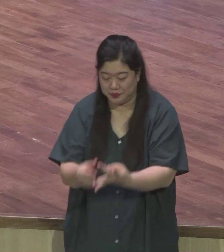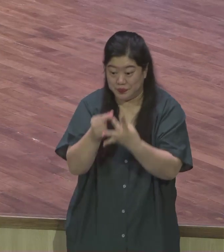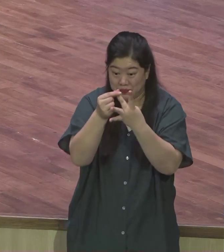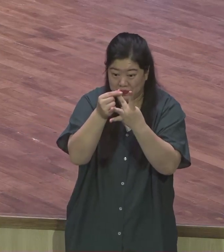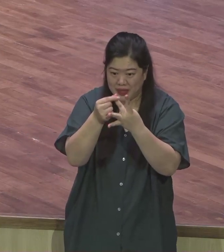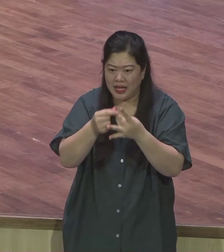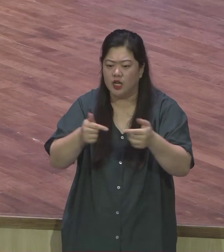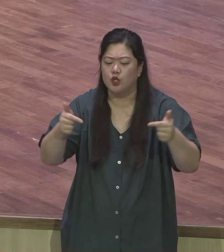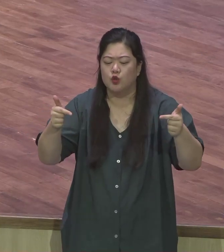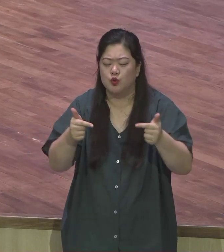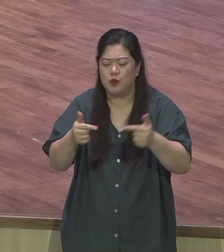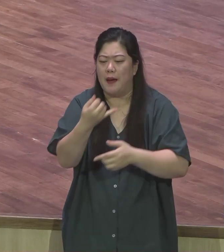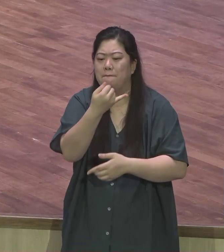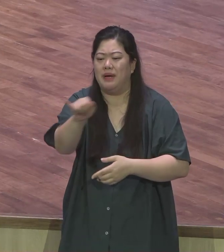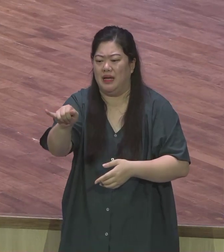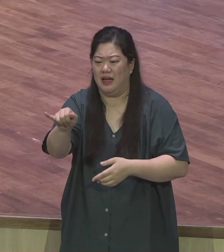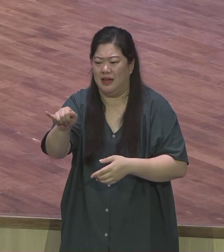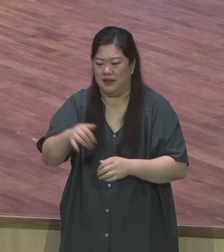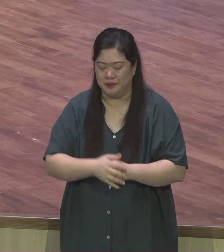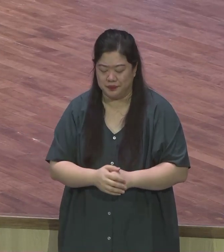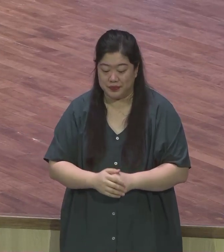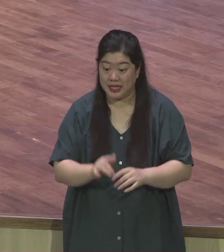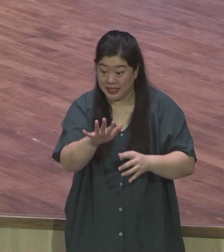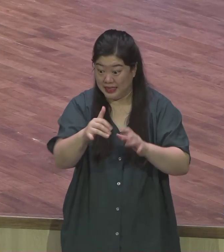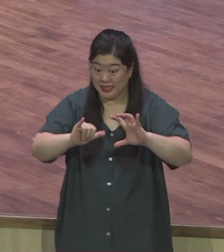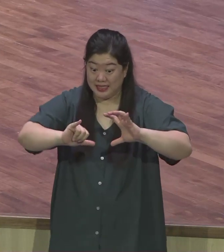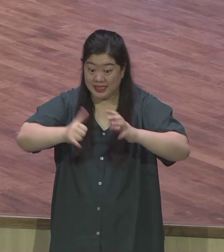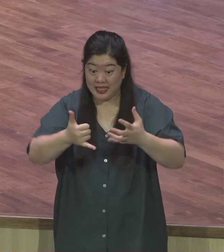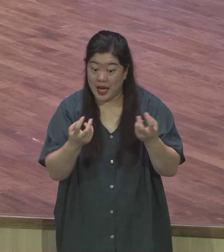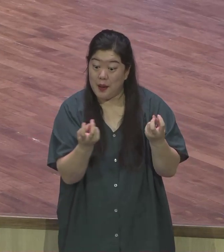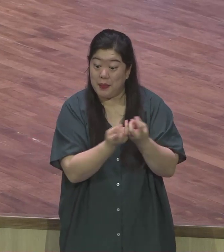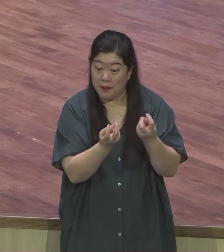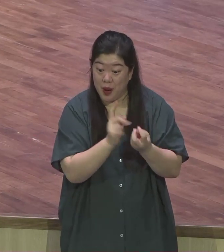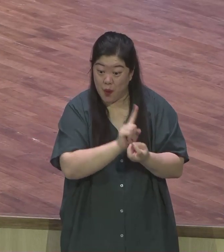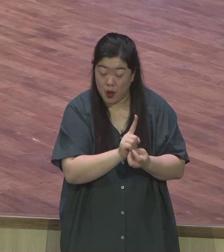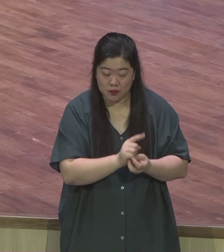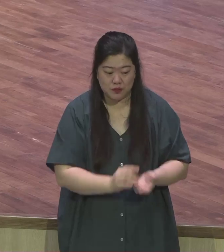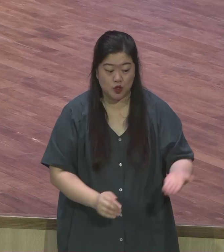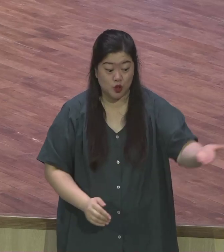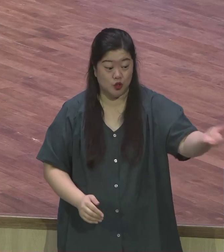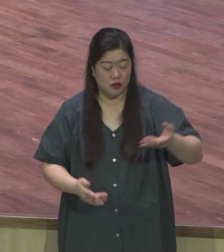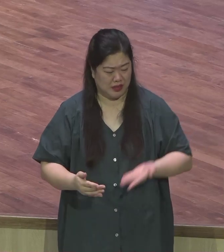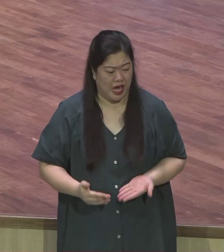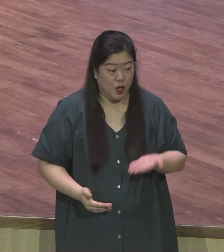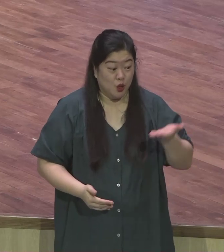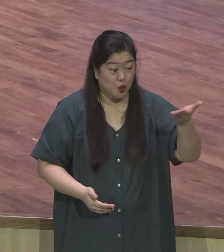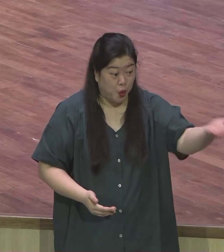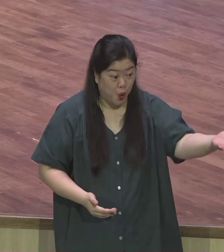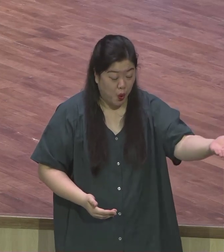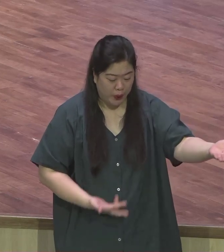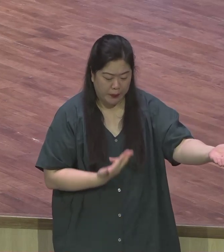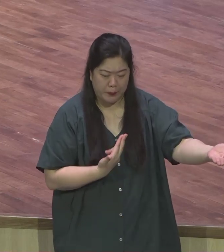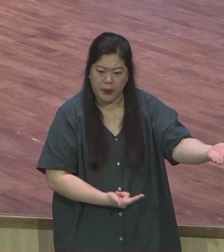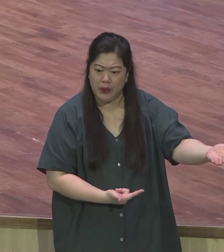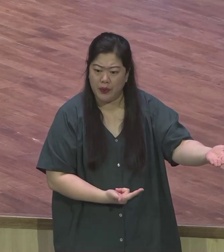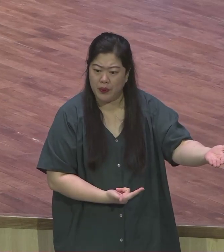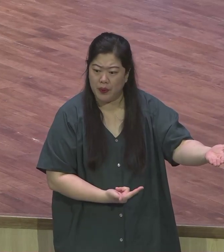세상 방식은 주면은 비게 되어 있습니다 사르바 가부 마지막